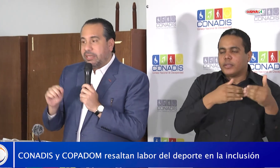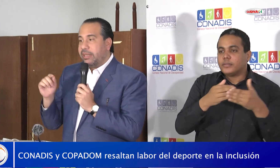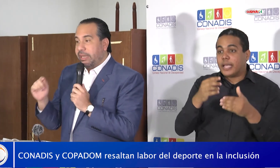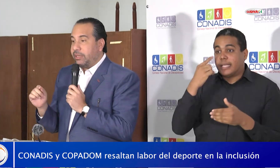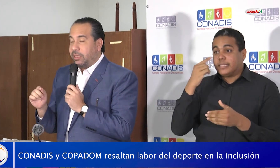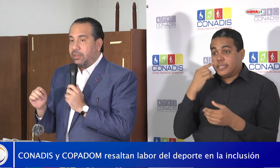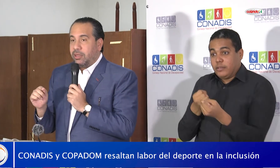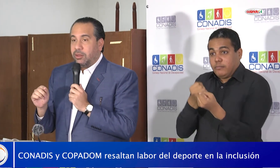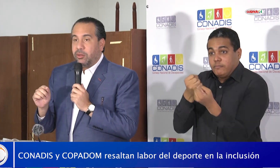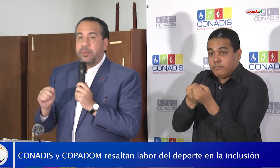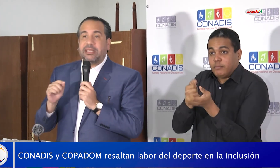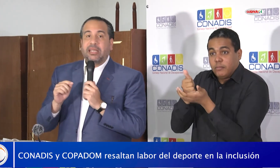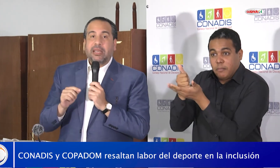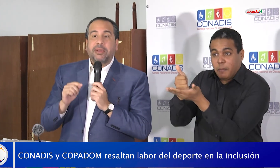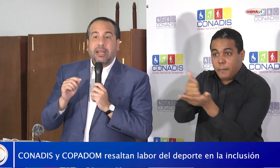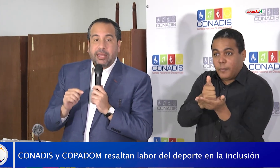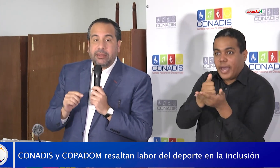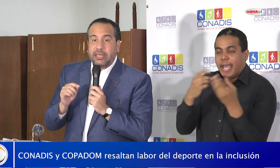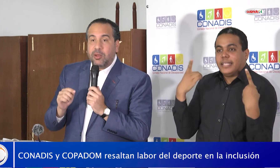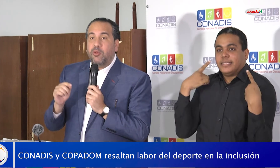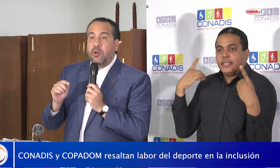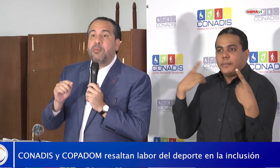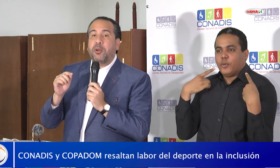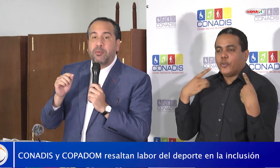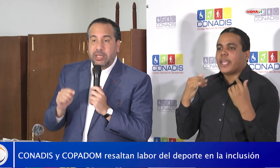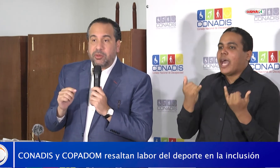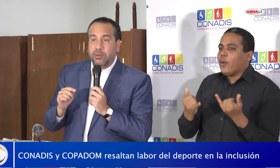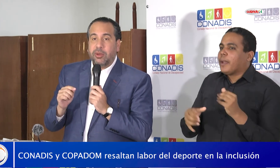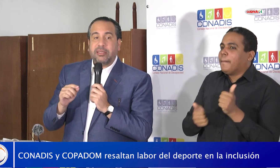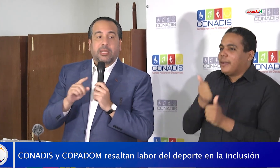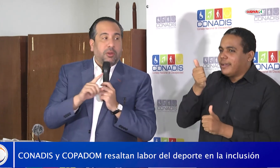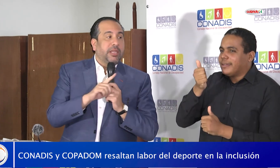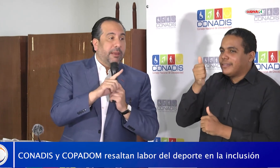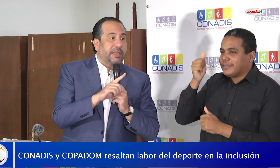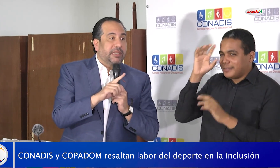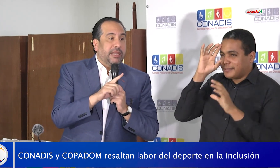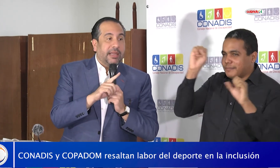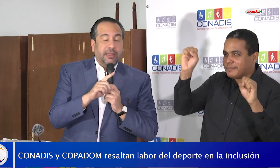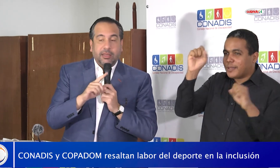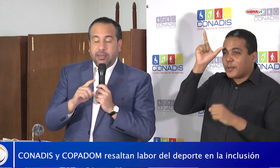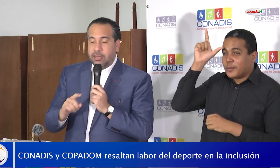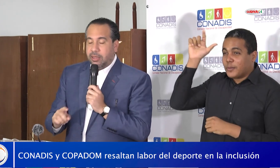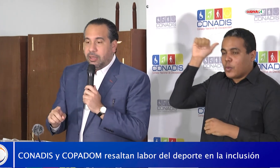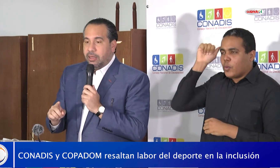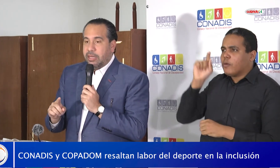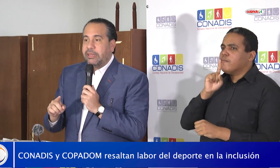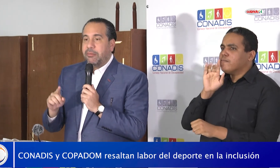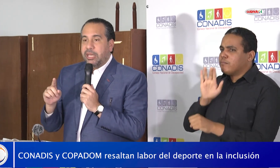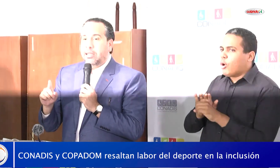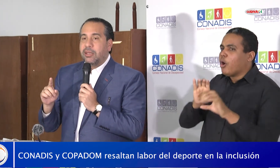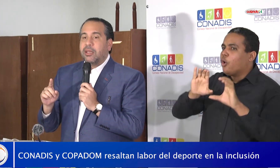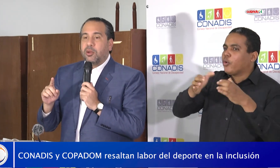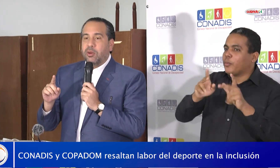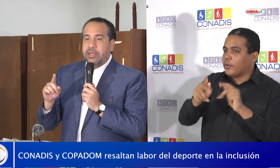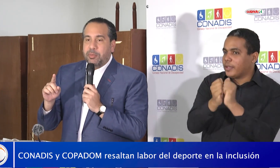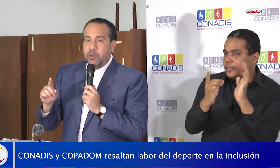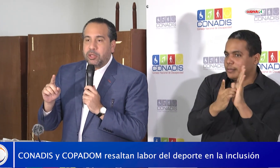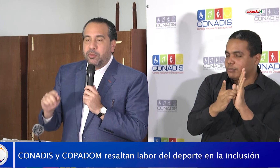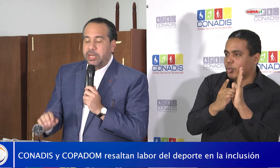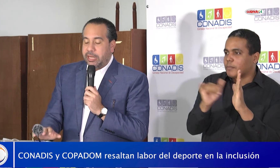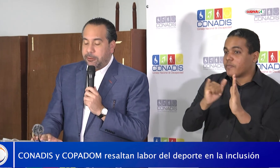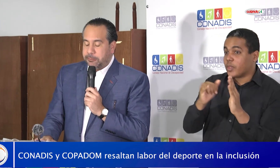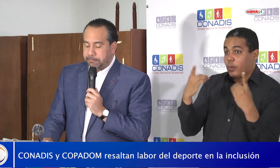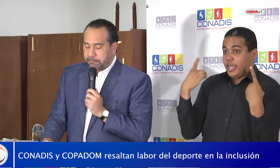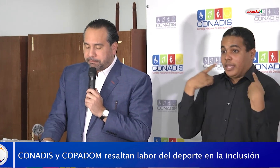y más en este, donde el presidente Abinader tiene un compromiso con el sector de discapacidad y también con el